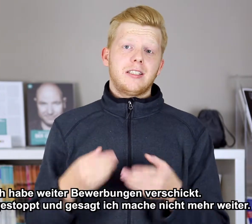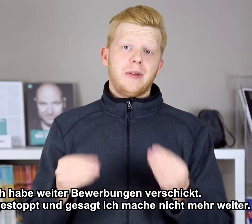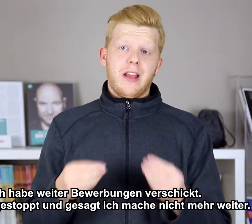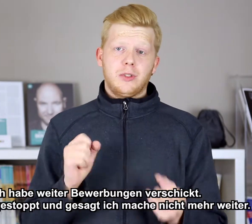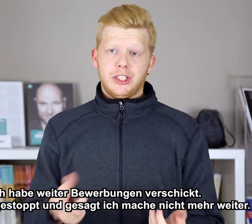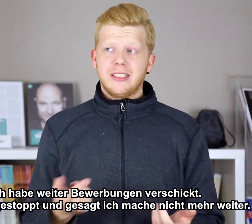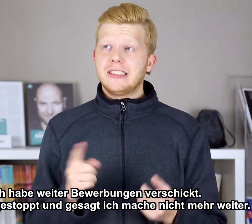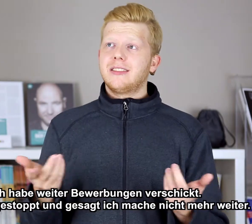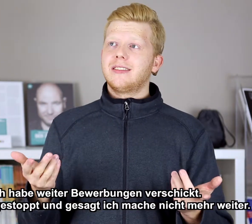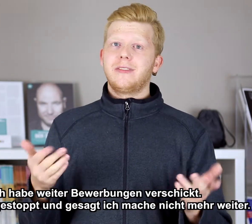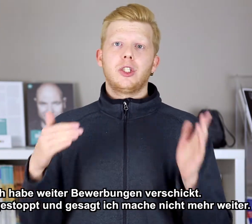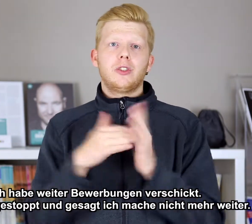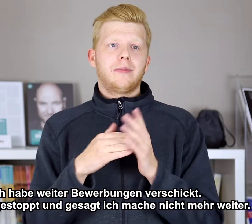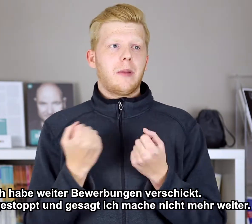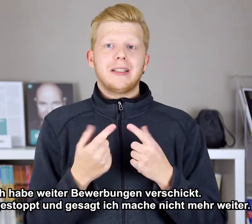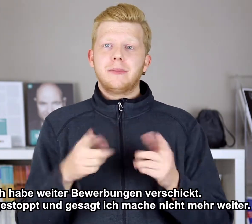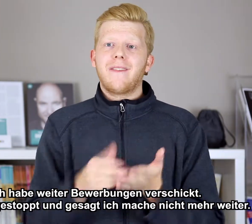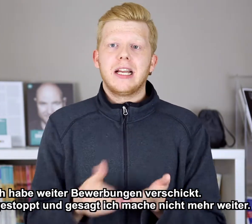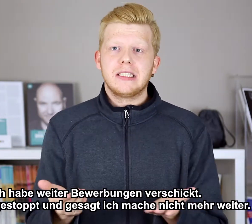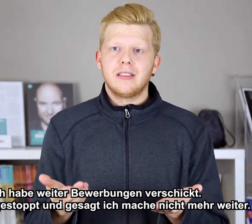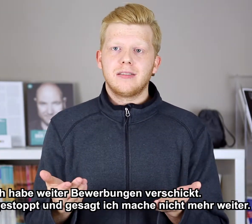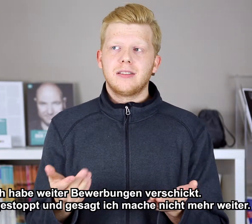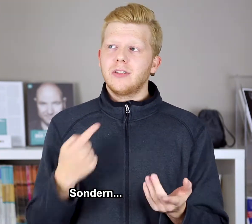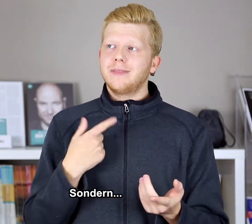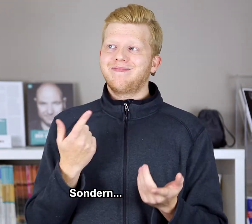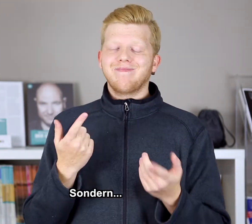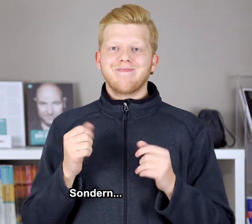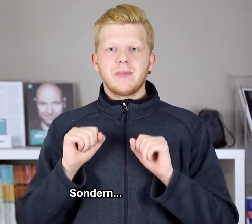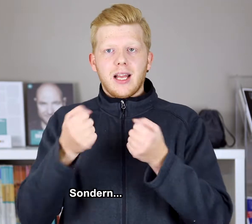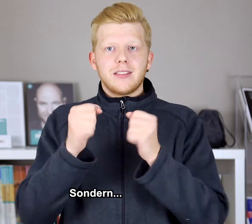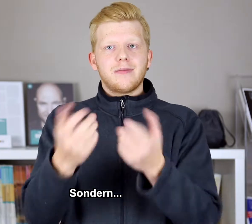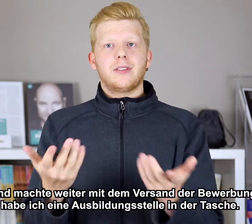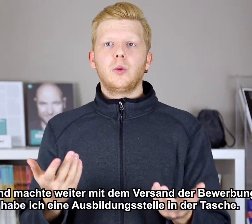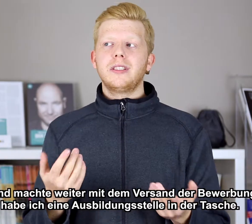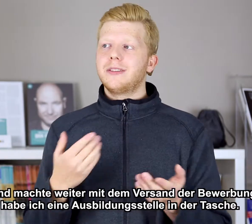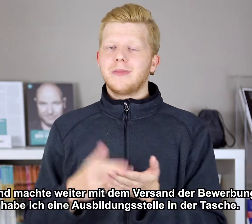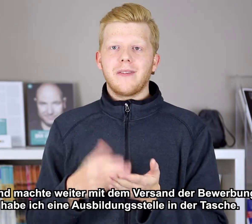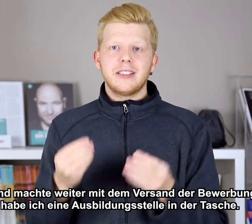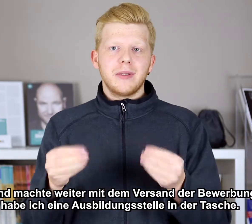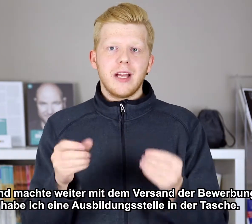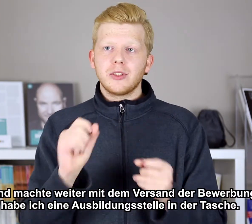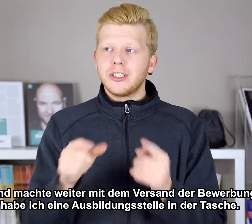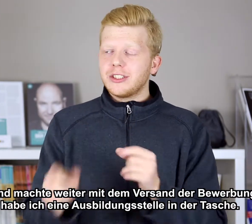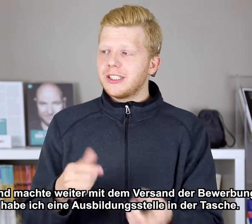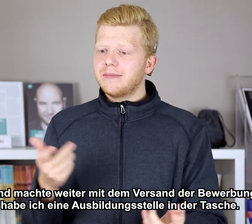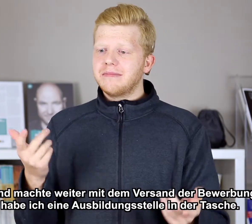weiter Bewerbungen geschickt. Nicht, wie, stopp, ich mache nicht mehr weiter. Sondern, versuche, weiter Bewerbungen schicken, schicken.